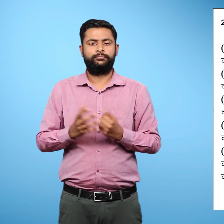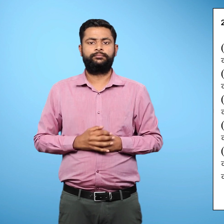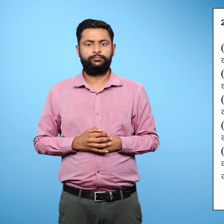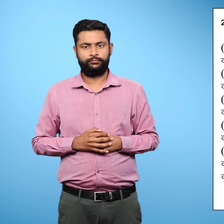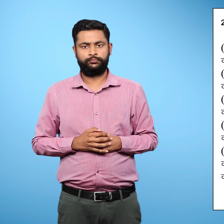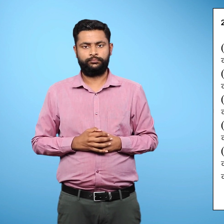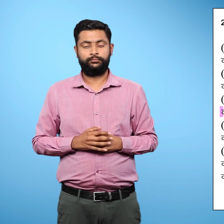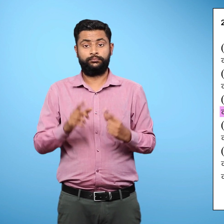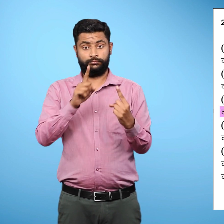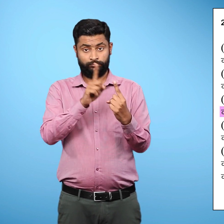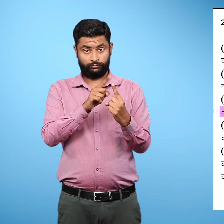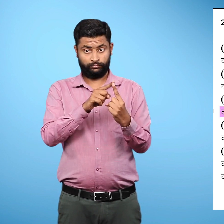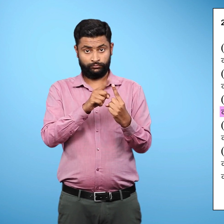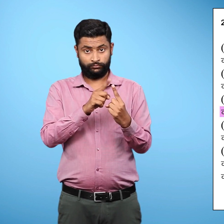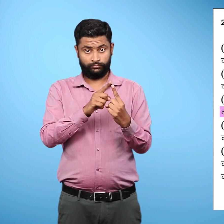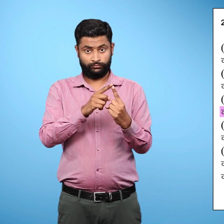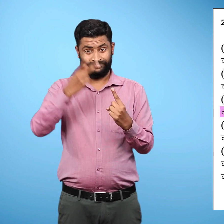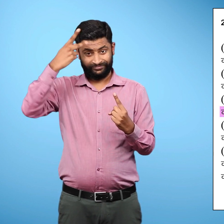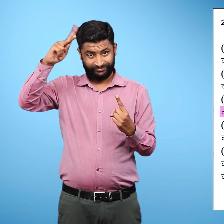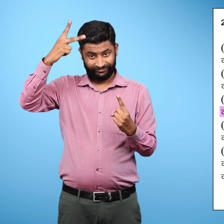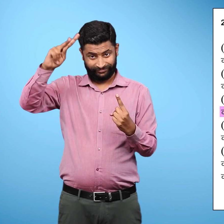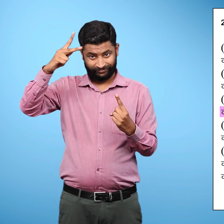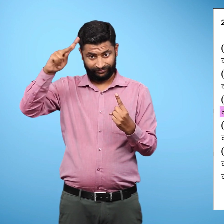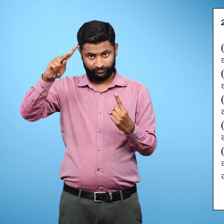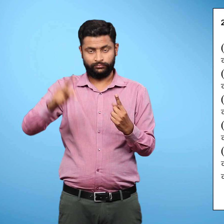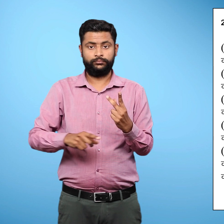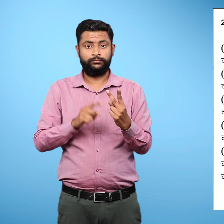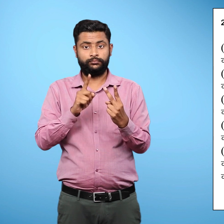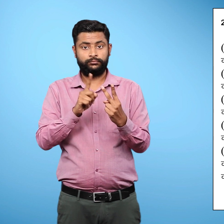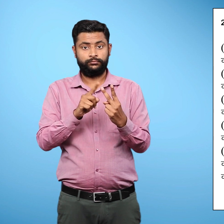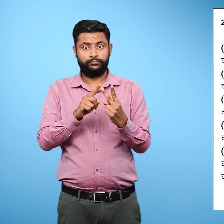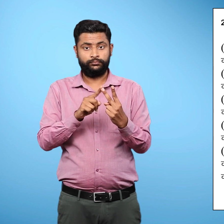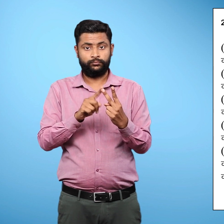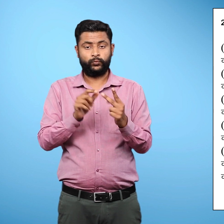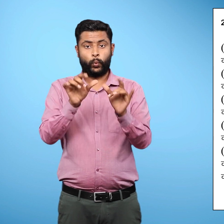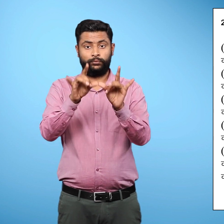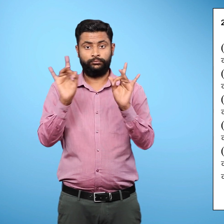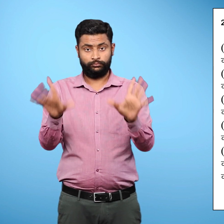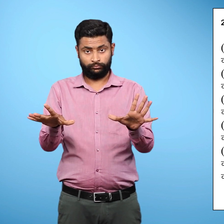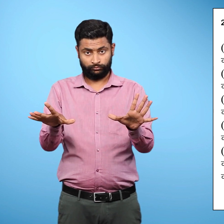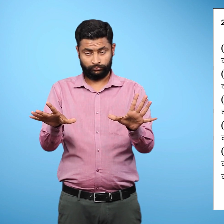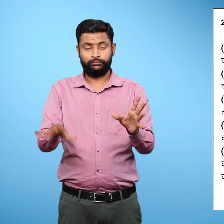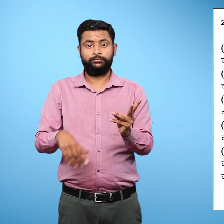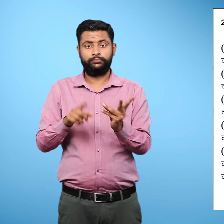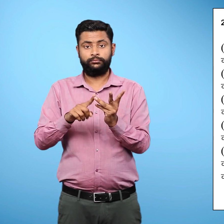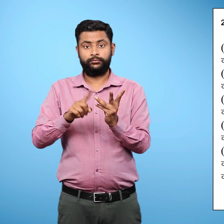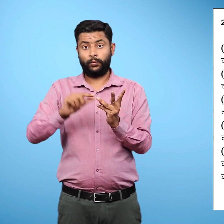क, केनिया ख, ऑस्ट्रेलिया ग,